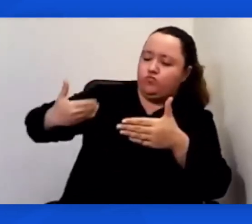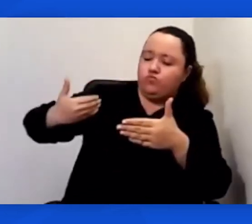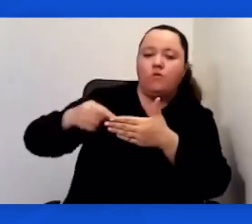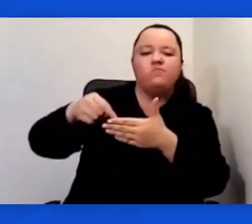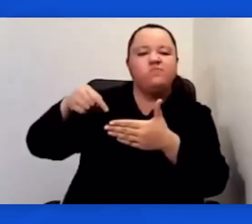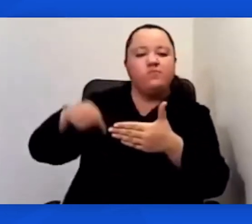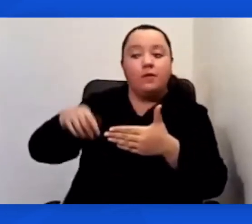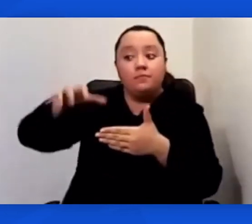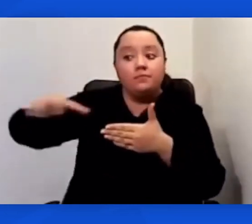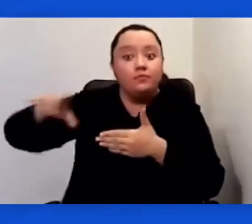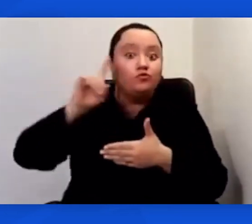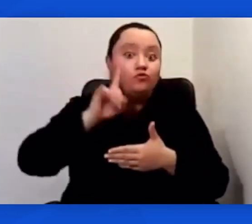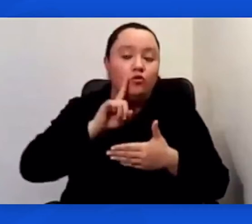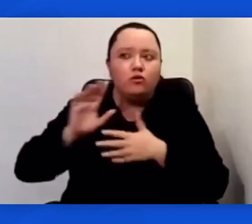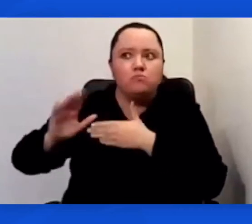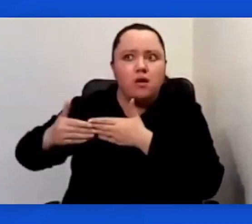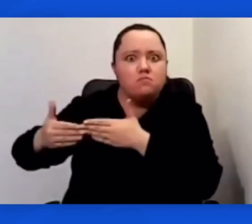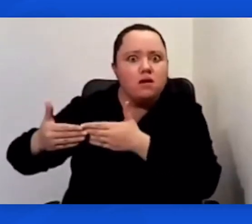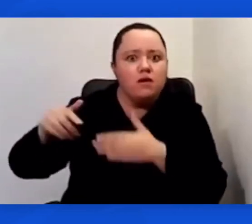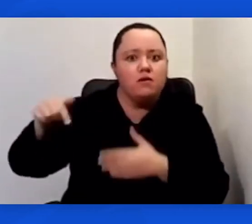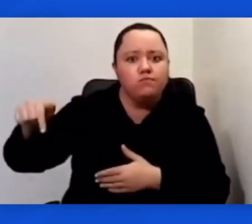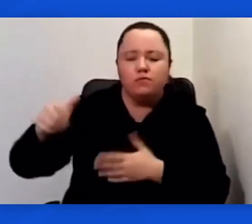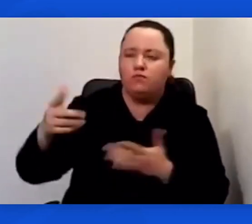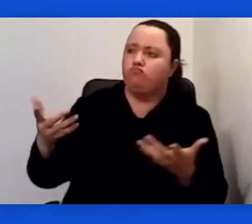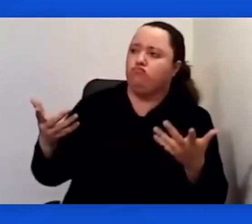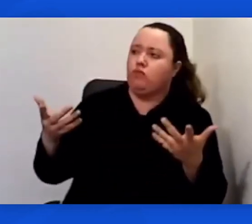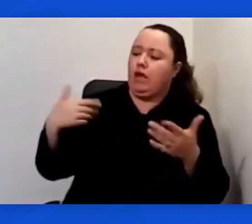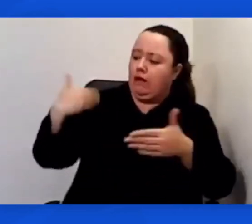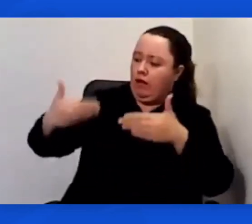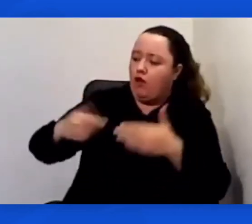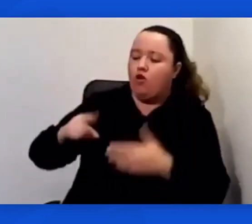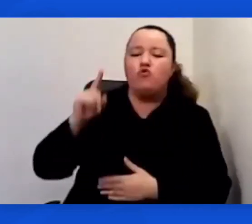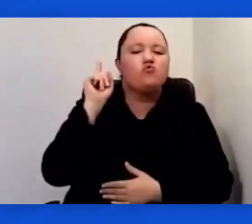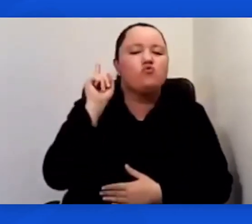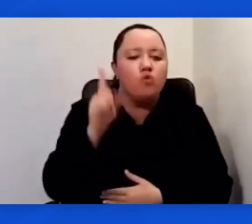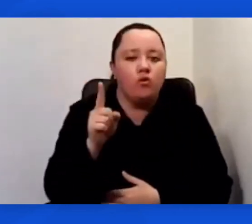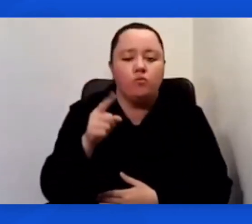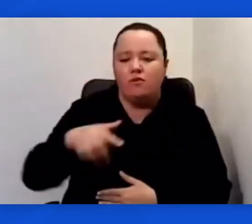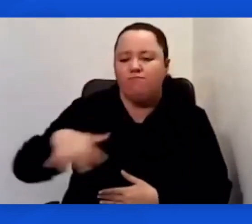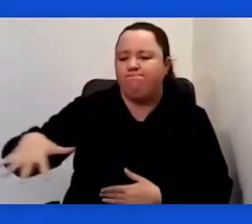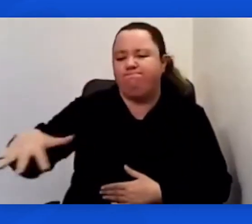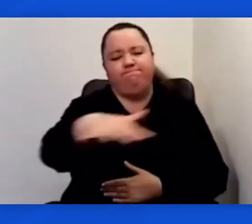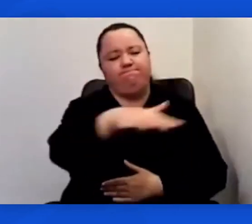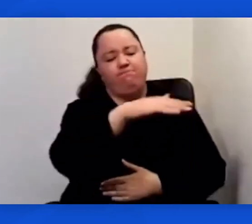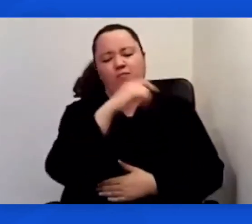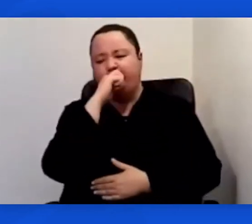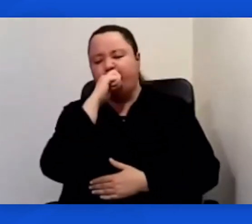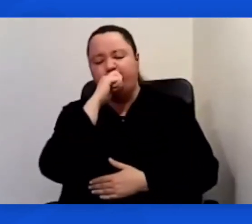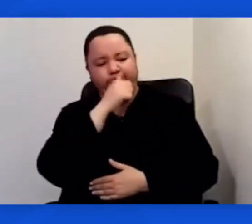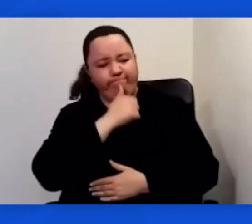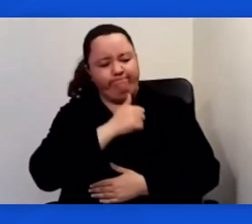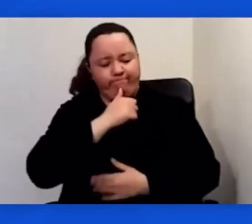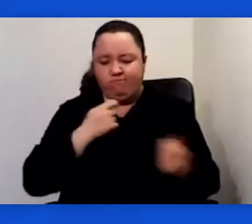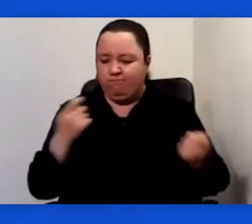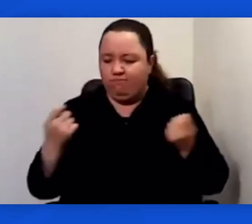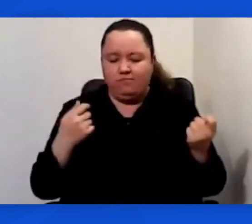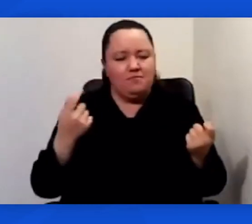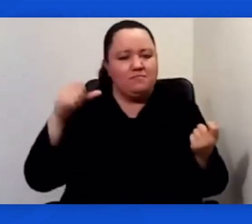personas sordas en el país porque hubo una muy mala tolerancia y en efecto una muy mala incardinación, es decir, encaminar